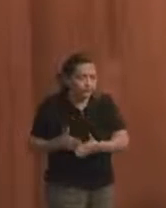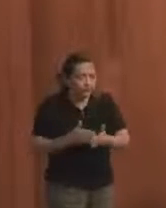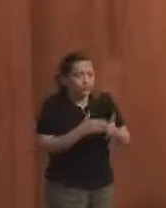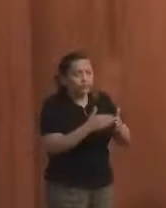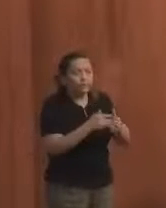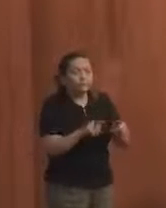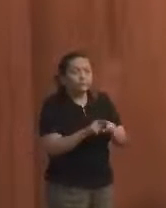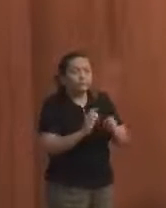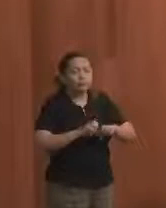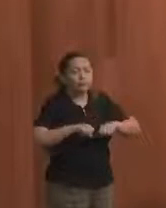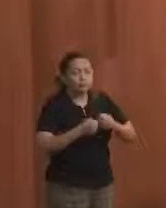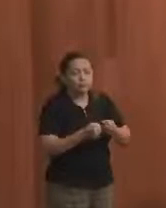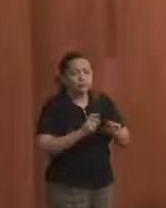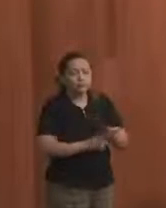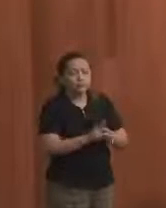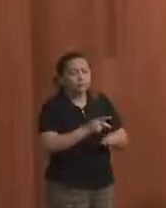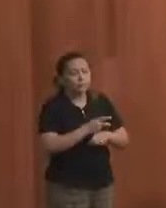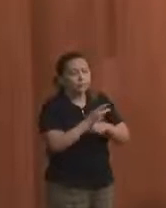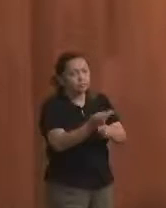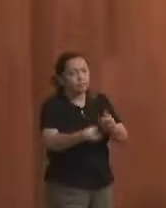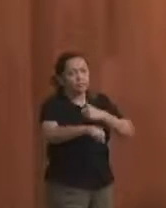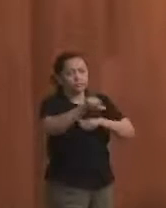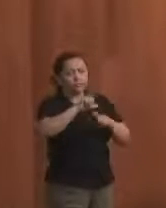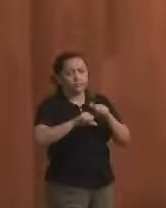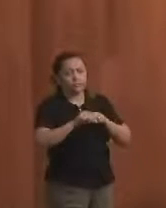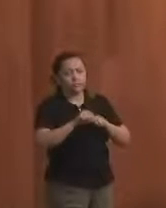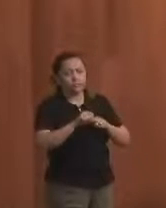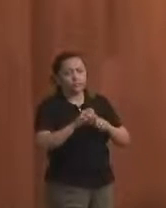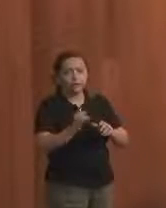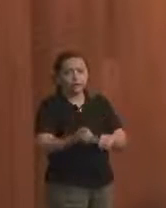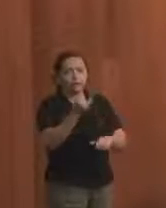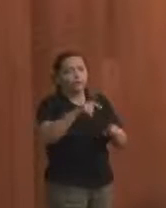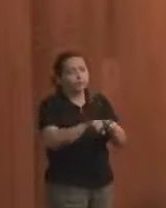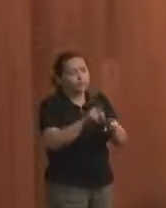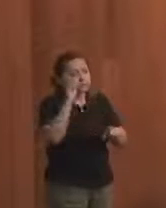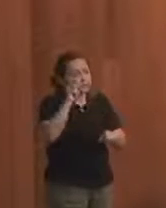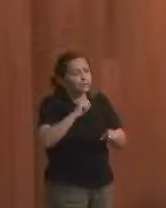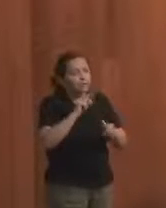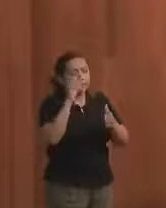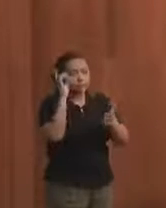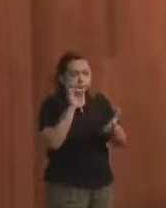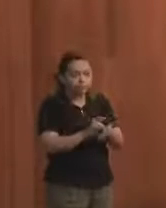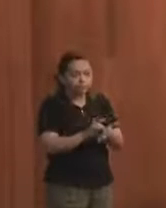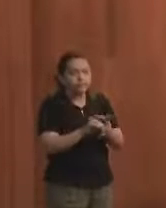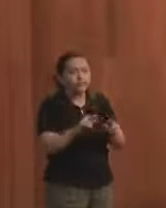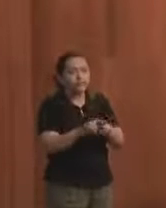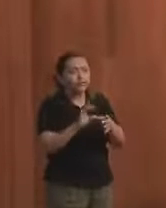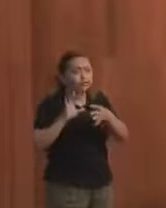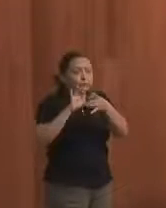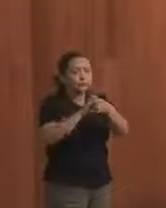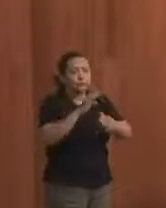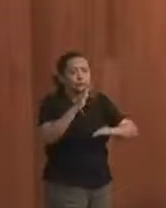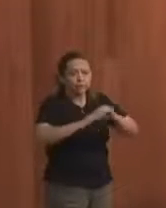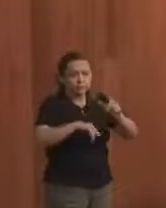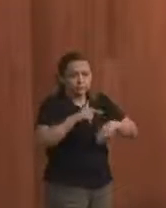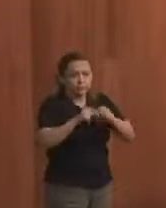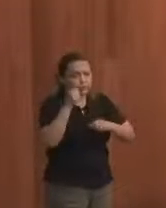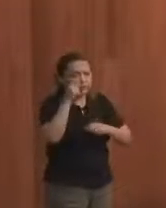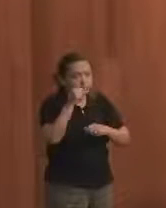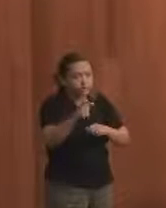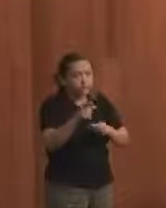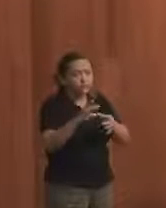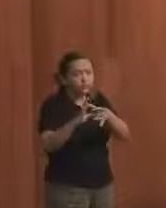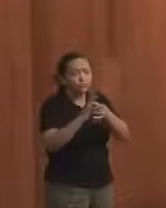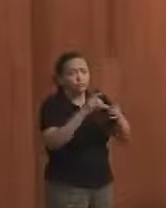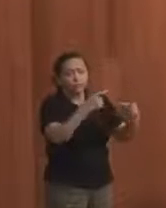ou forças que sempre buscaram retrocesso. Importante lembrar que a legitimidade e a sintonia das ações e interesses que unem